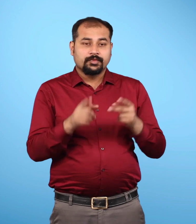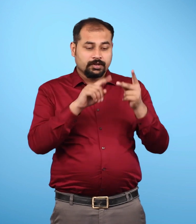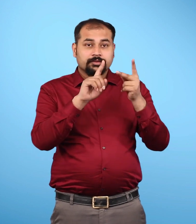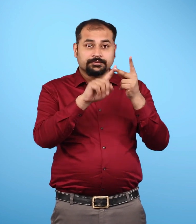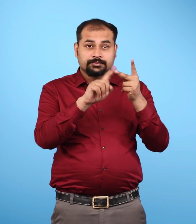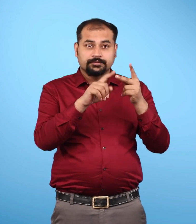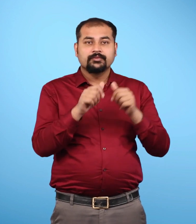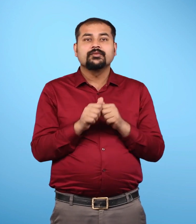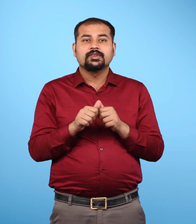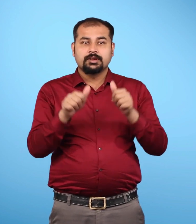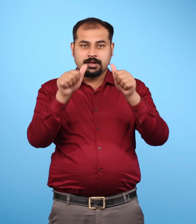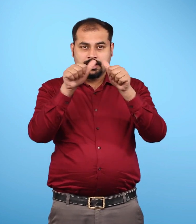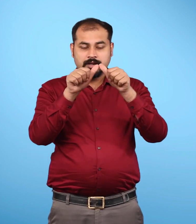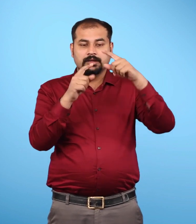अट्लांटिक महासागर